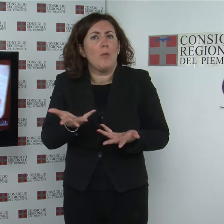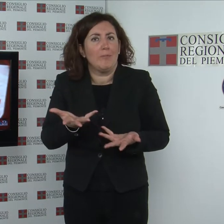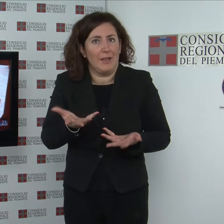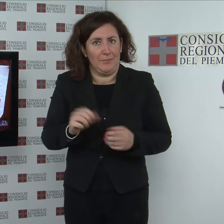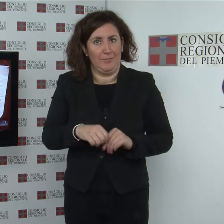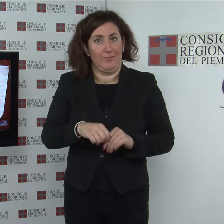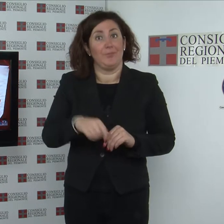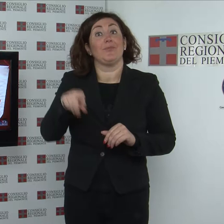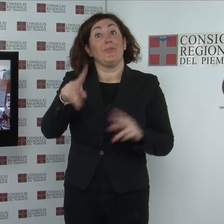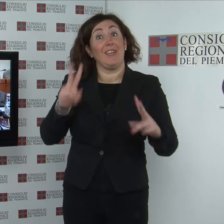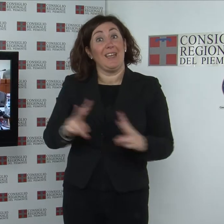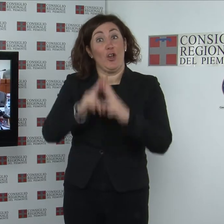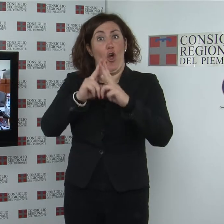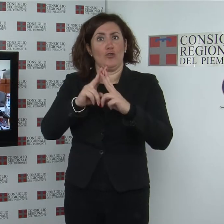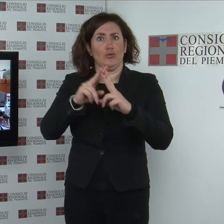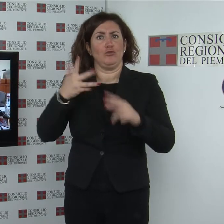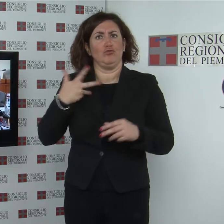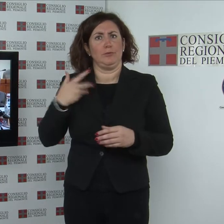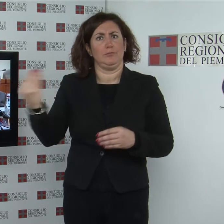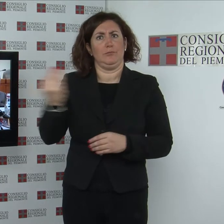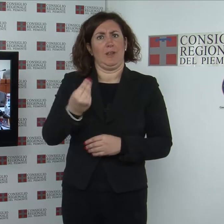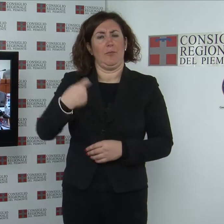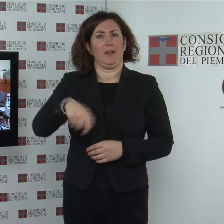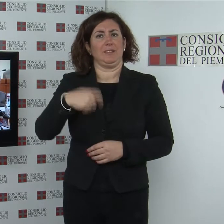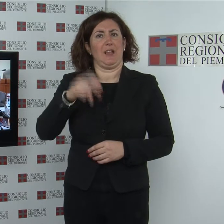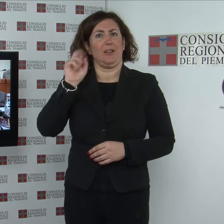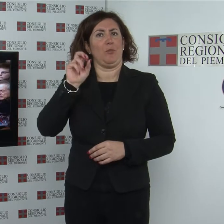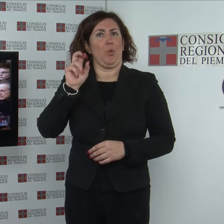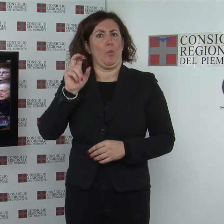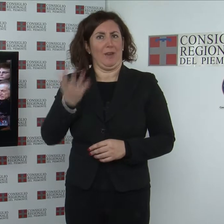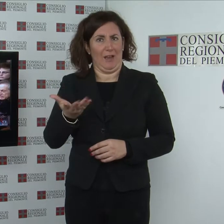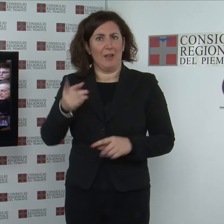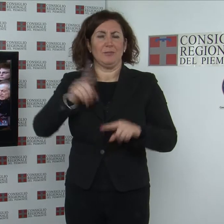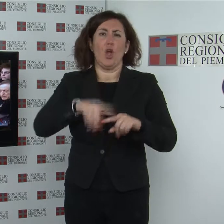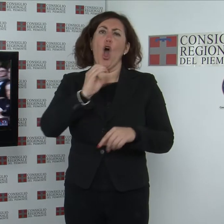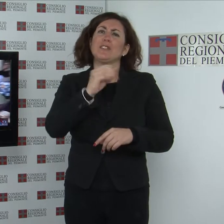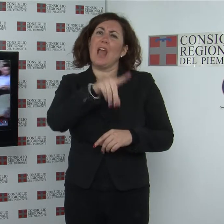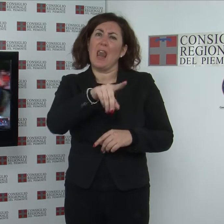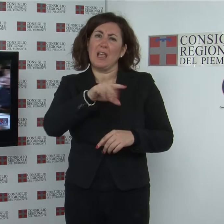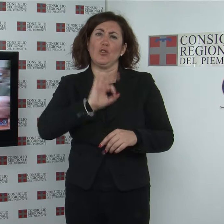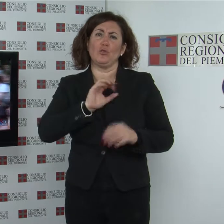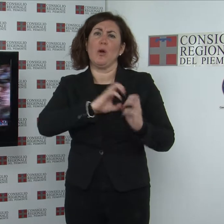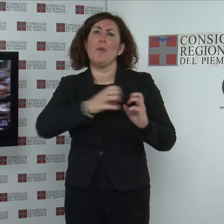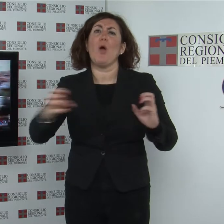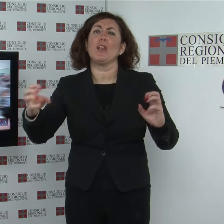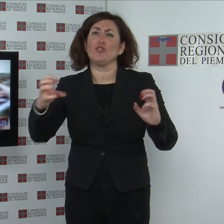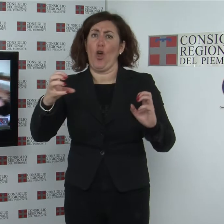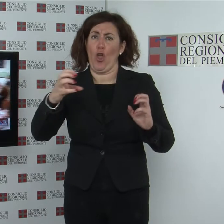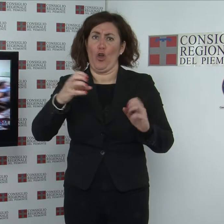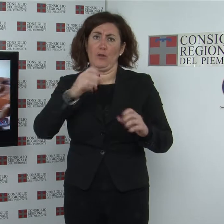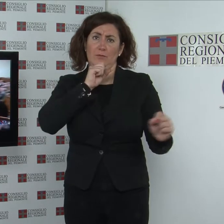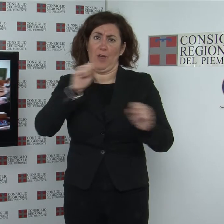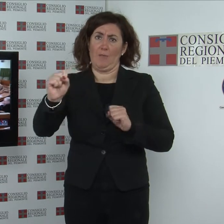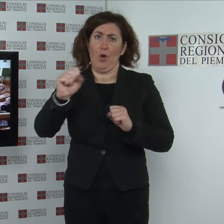è avvenuto sotto l'alto patronato del presidente della repubblica ostellino e politologo di fama internazionale ed editorialista del